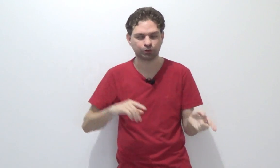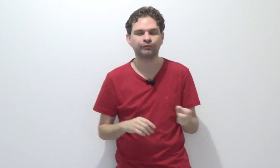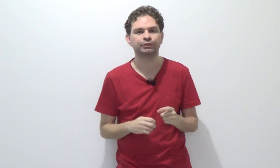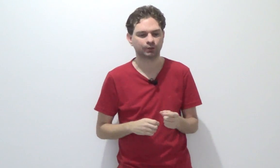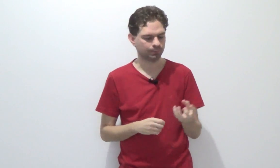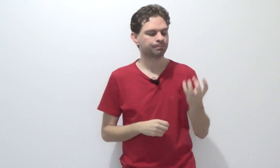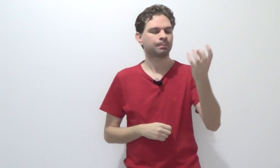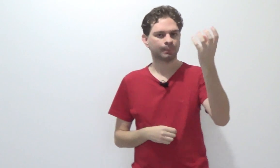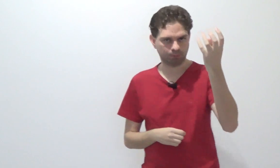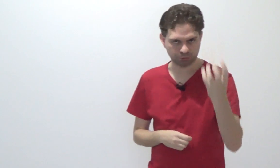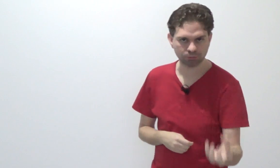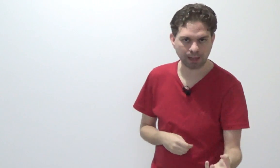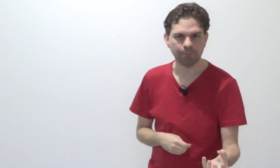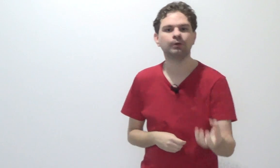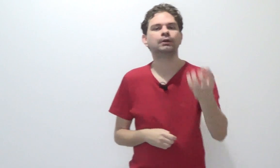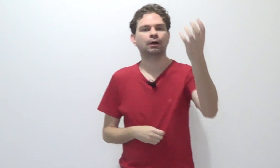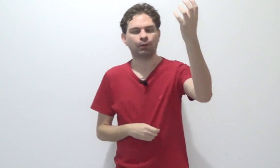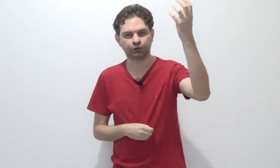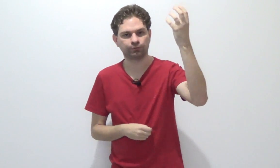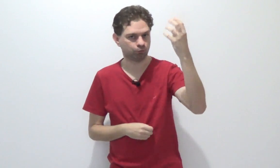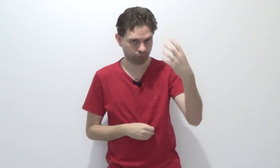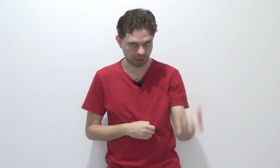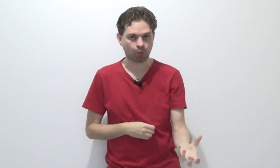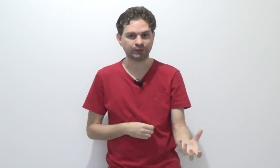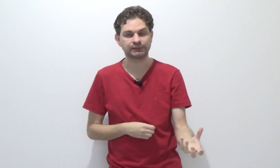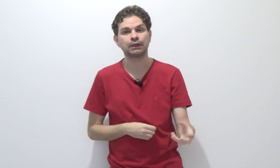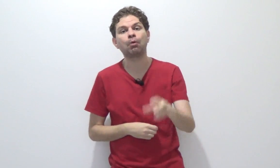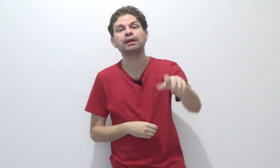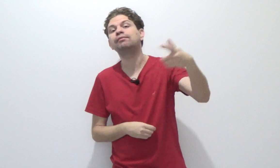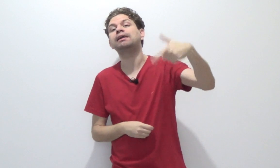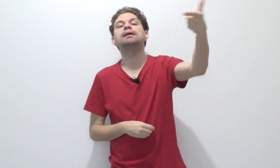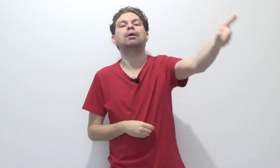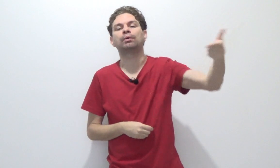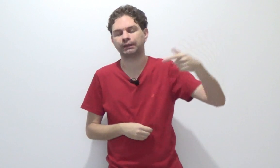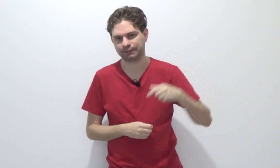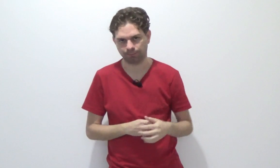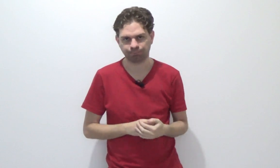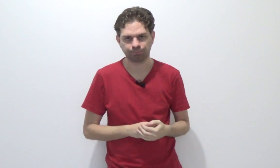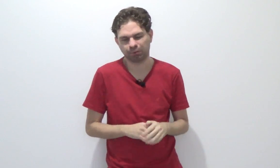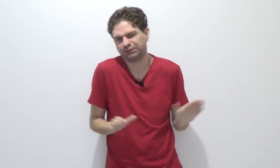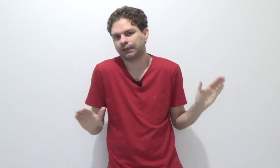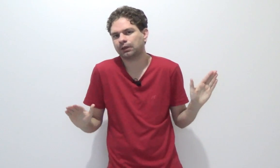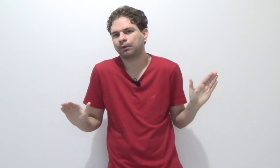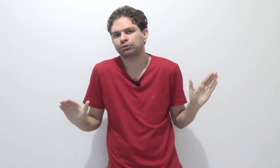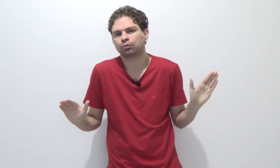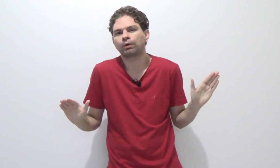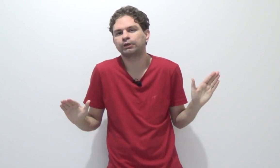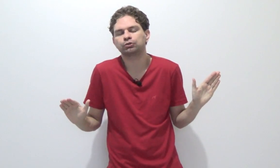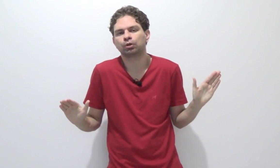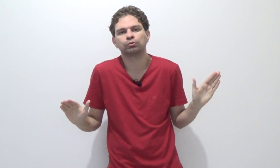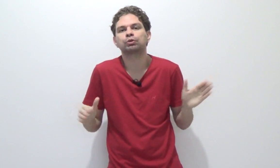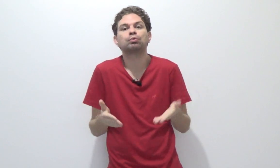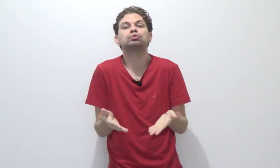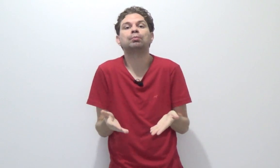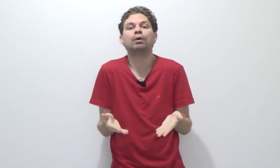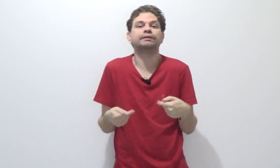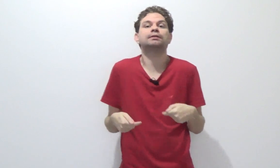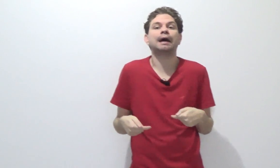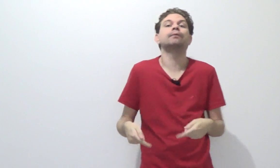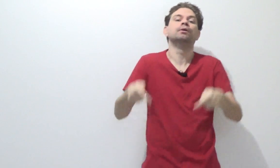de vista. Resultado. Aconteceu ou deveria acontecer? Pode ser que também não se concretizou, não se consumou. É tentado.